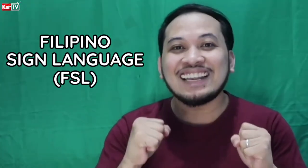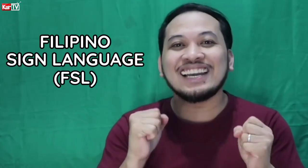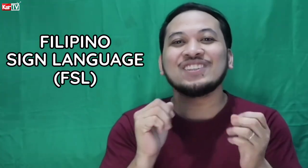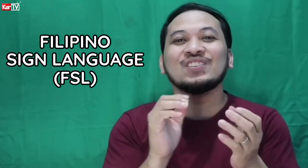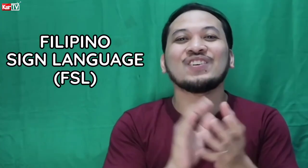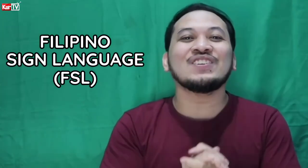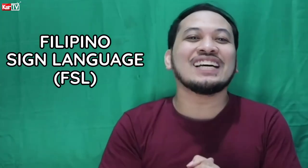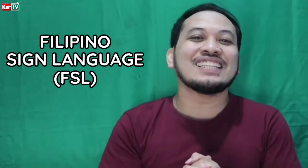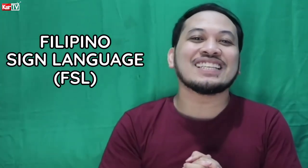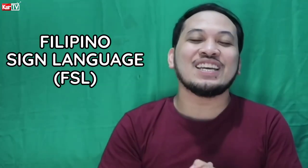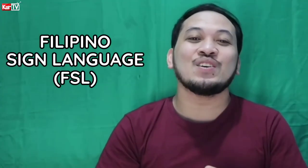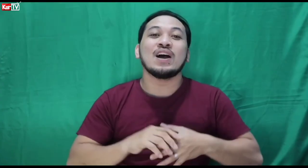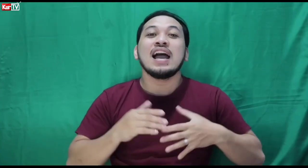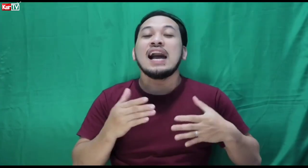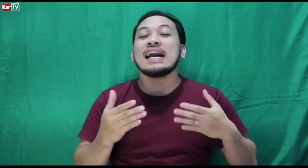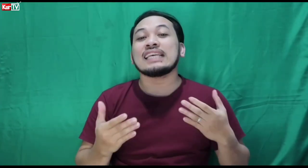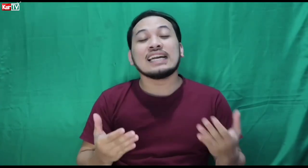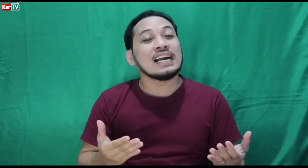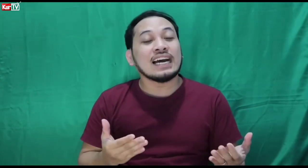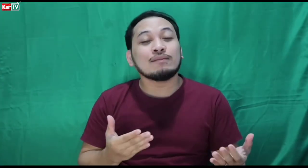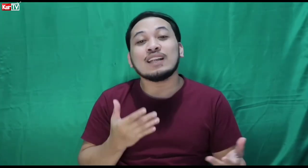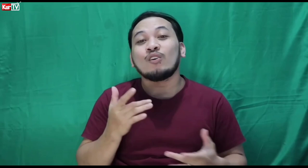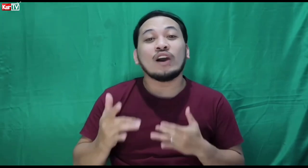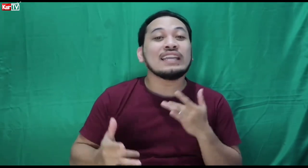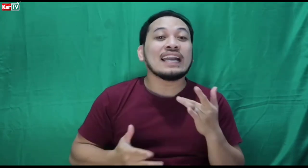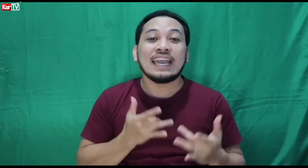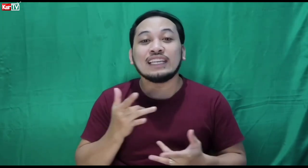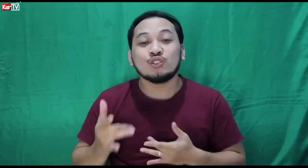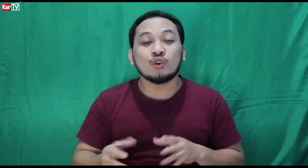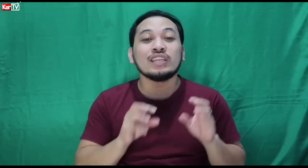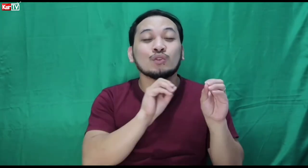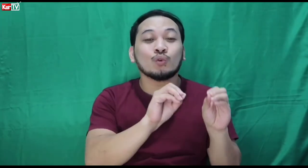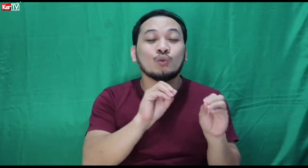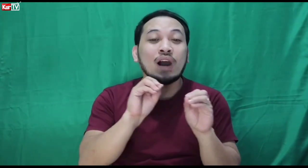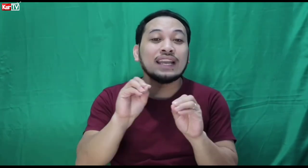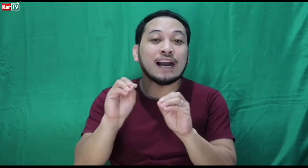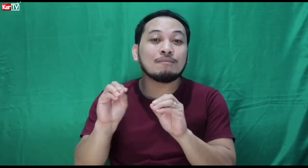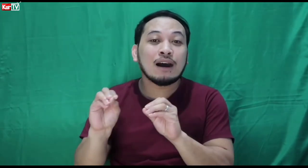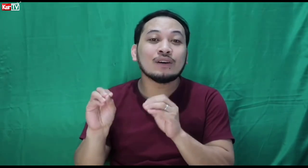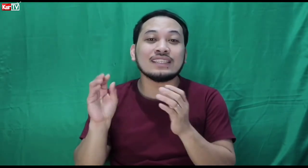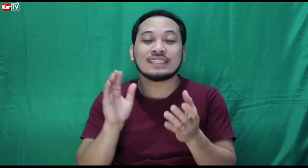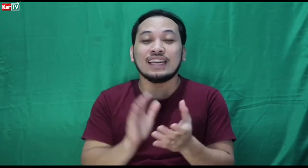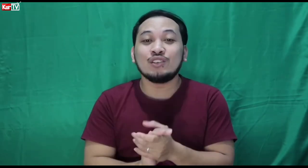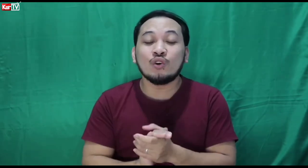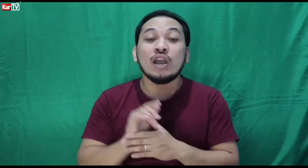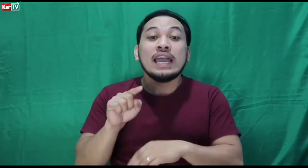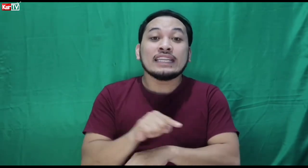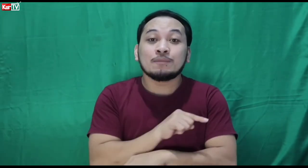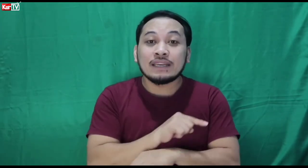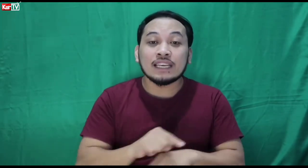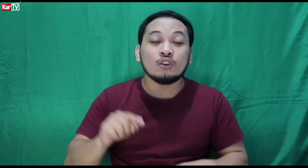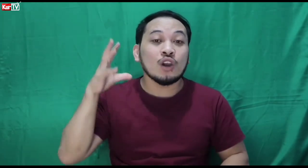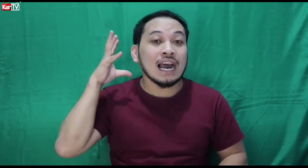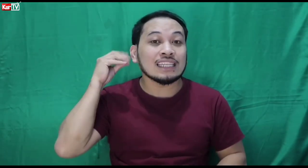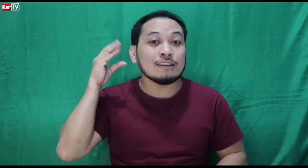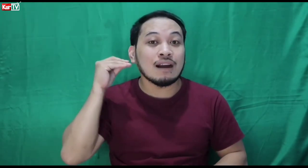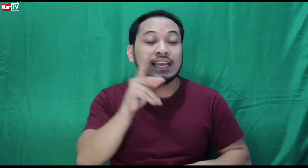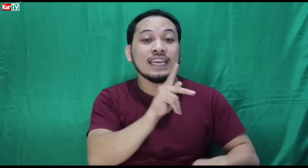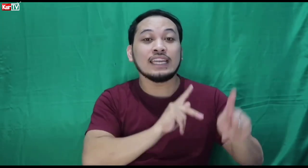ang ituturo natin sa inyo. At talaga nga naman ako ay nag-e-enjoy na turuan ang bawat isa sa inyo, especially yung ating mga hearing